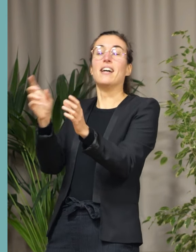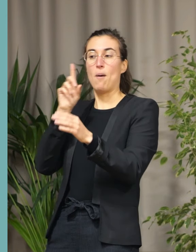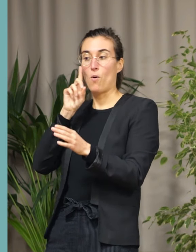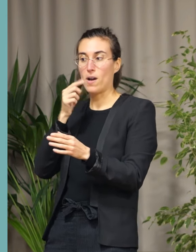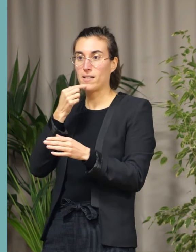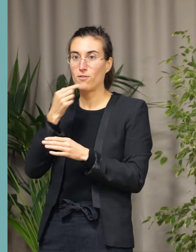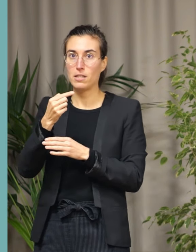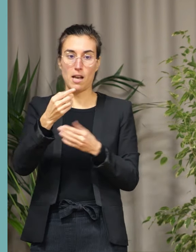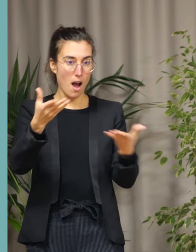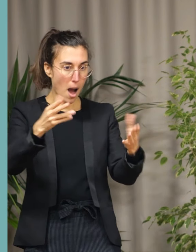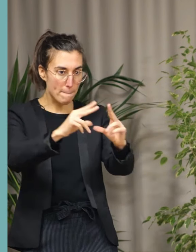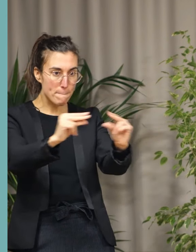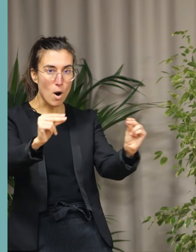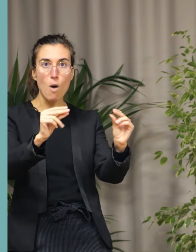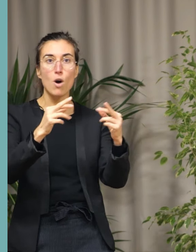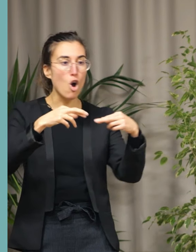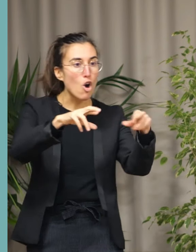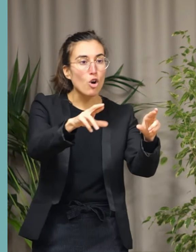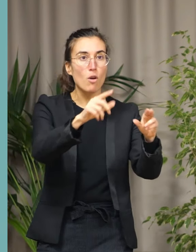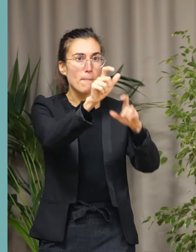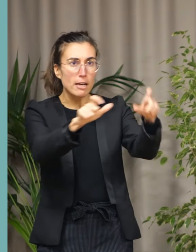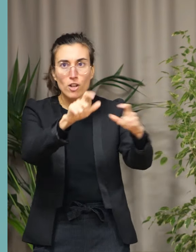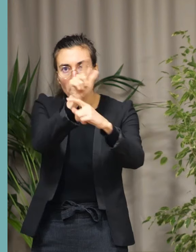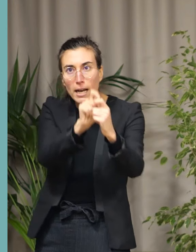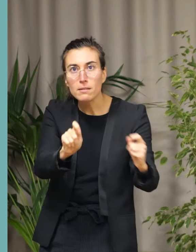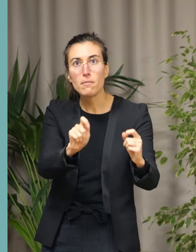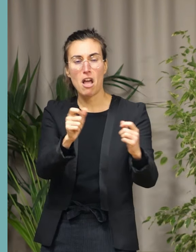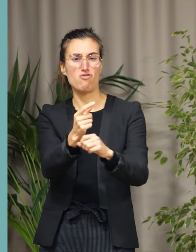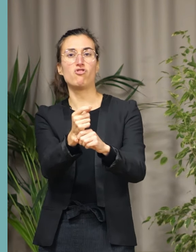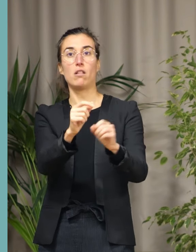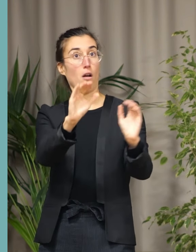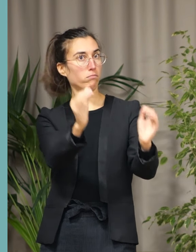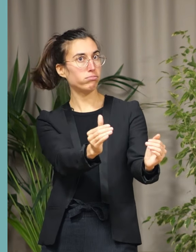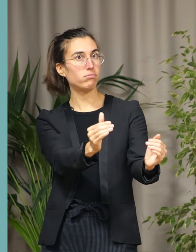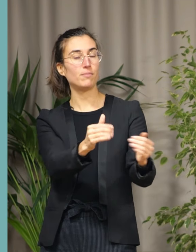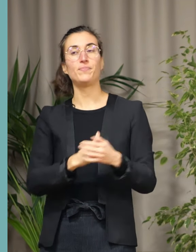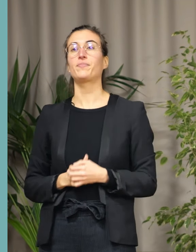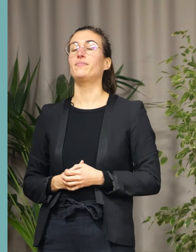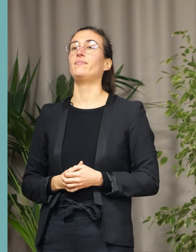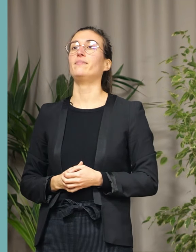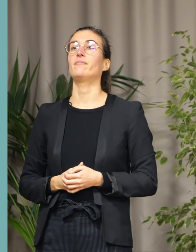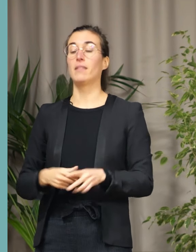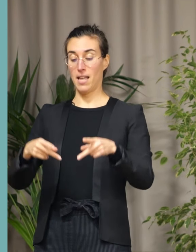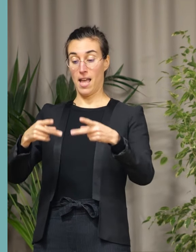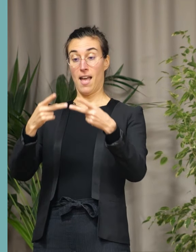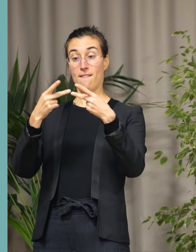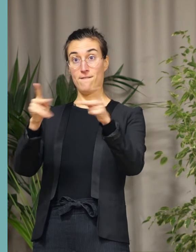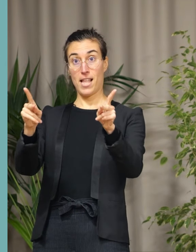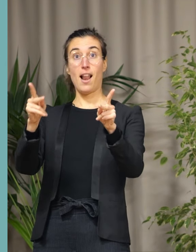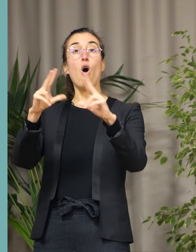est revenu dans notre commune. La vie est belle quand la ville est propre.